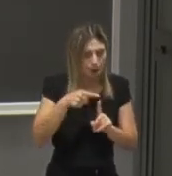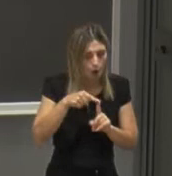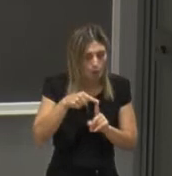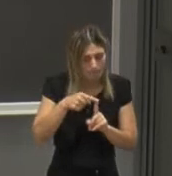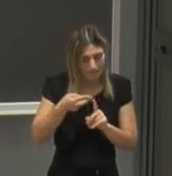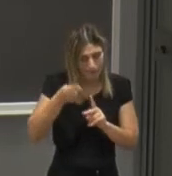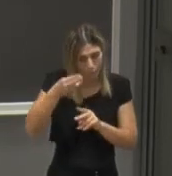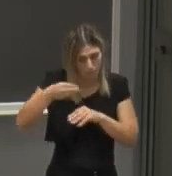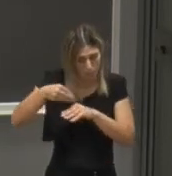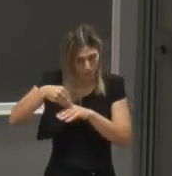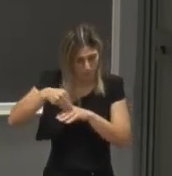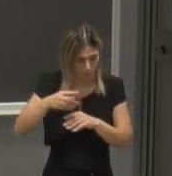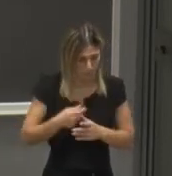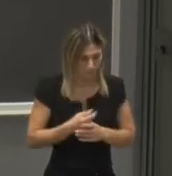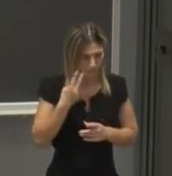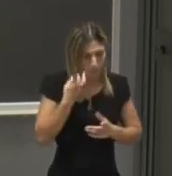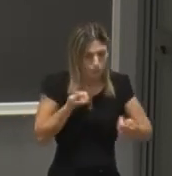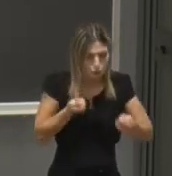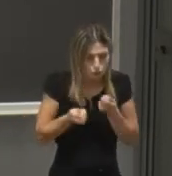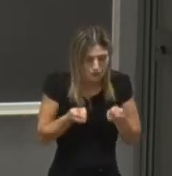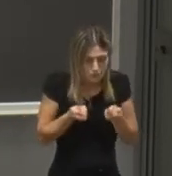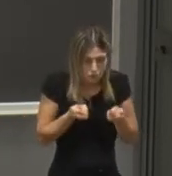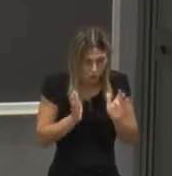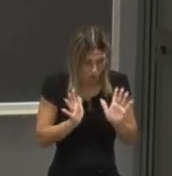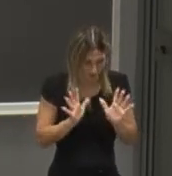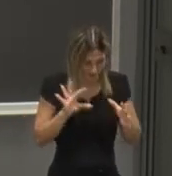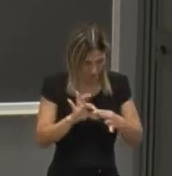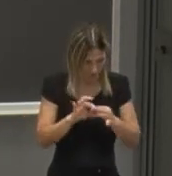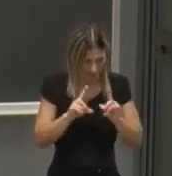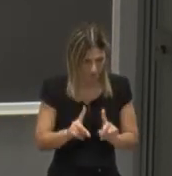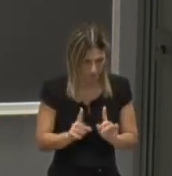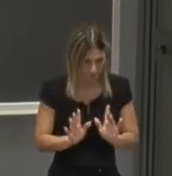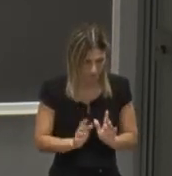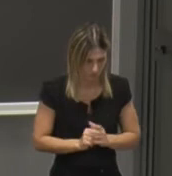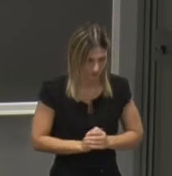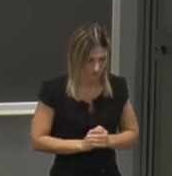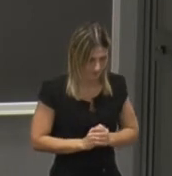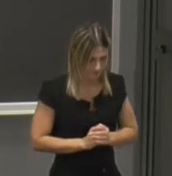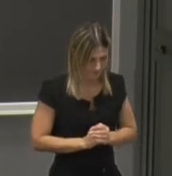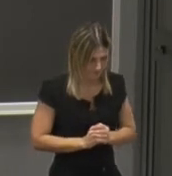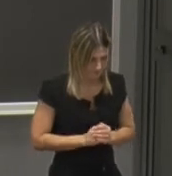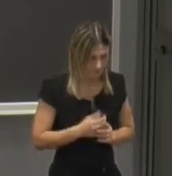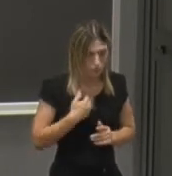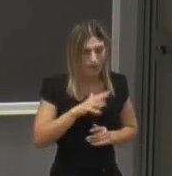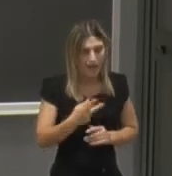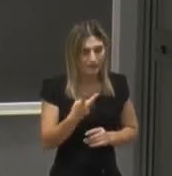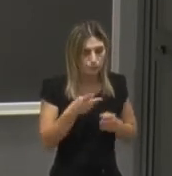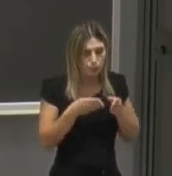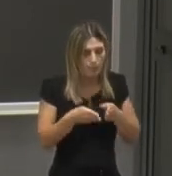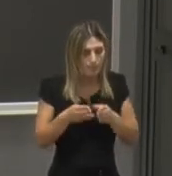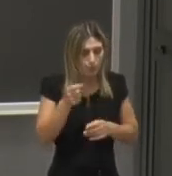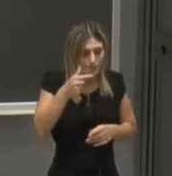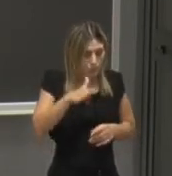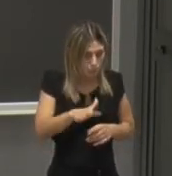legati appunto alla gestione alla questione gestionale dell'emergenza abbiamo inoltre due percorsi dottorali